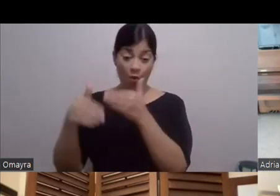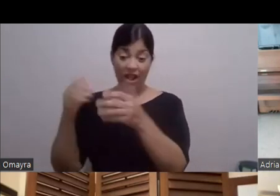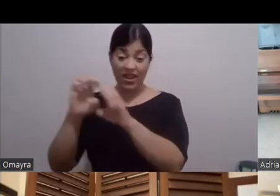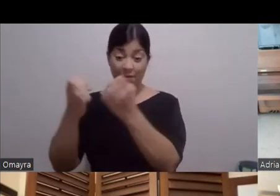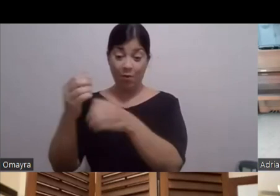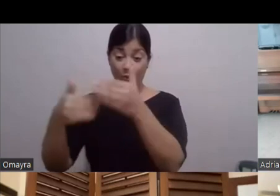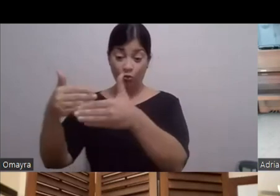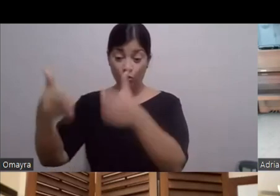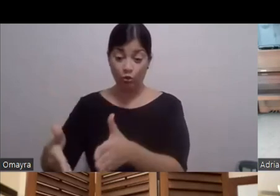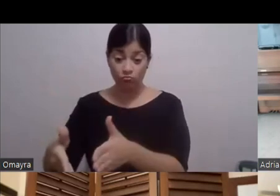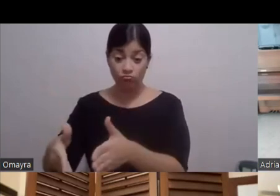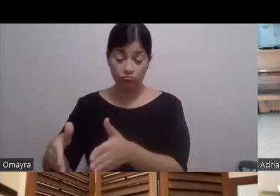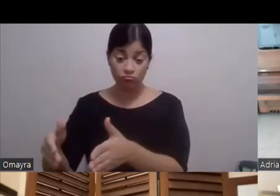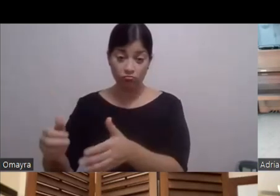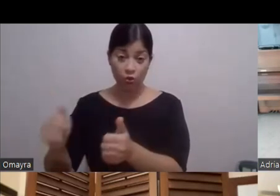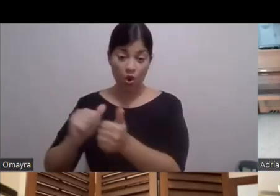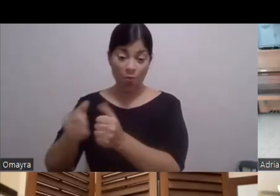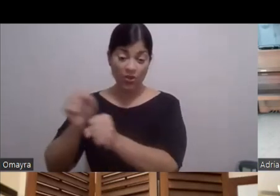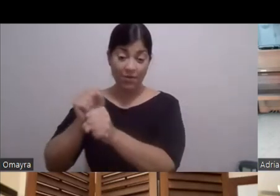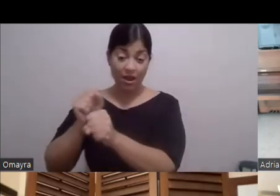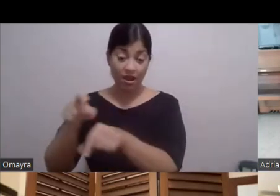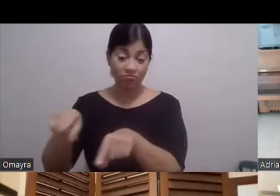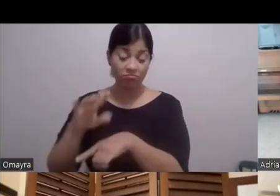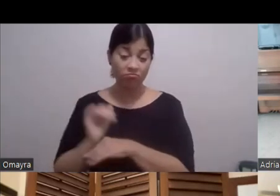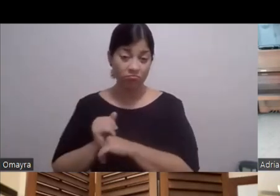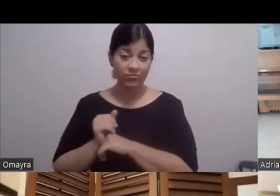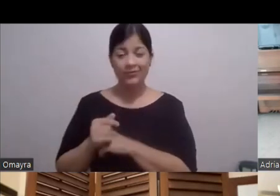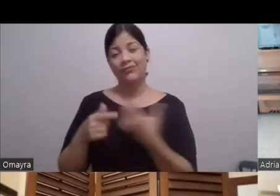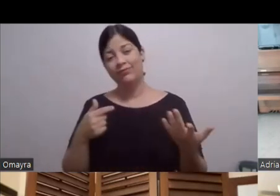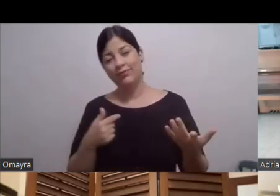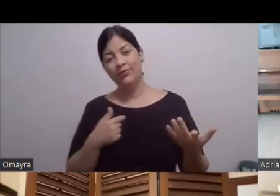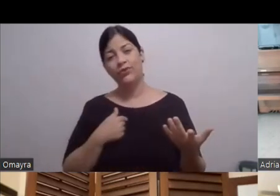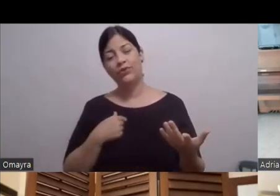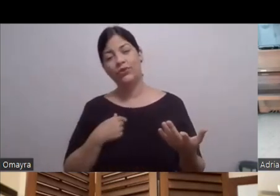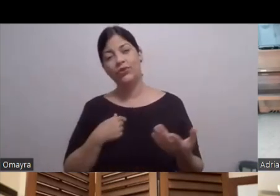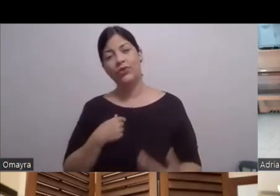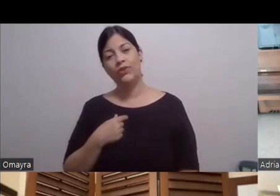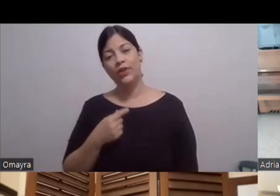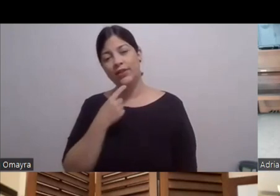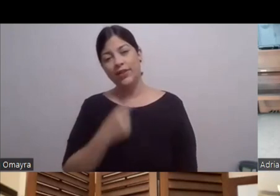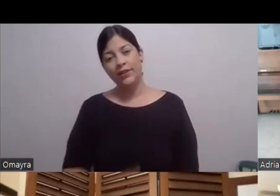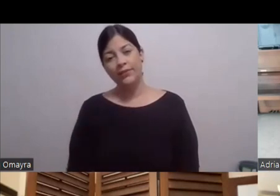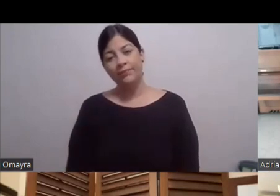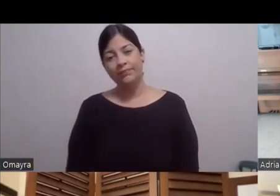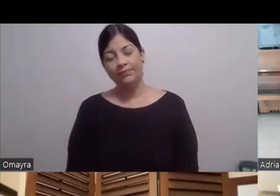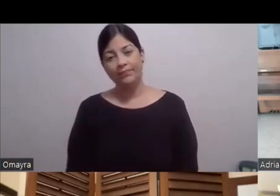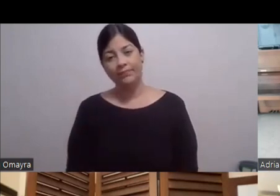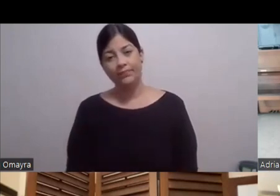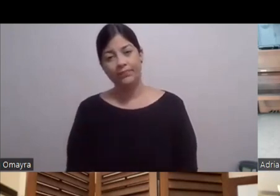Uno Siempre Yo no te voy a decir Porque seamos extranjeros o no Pero Uno Te das